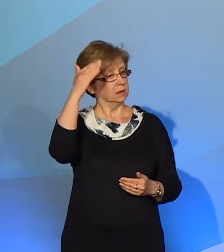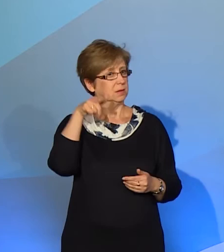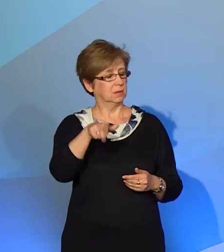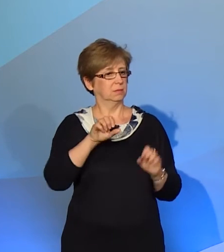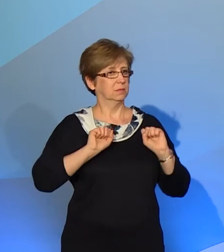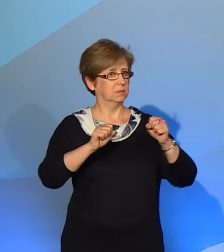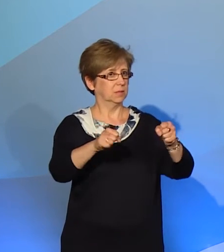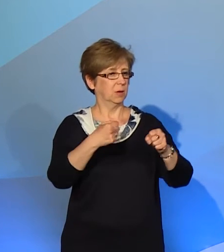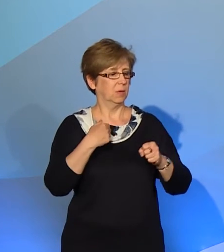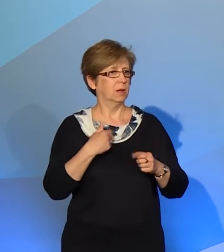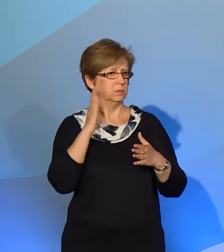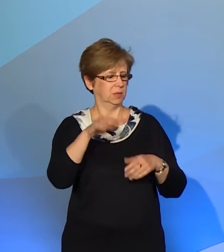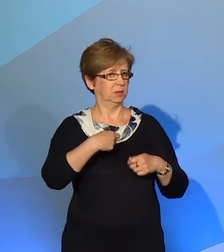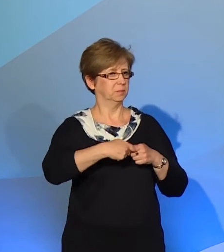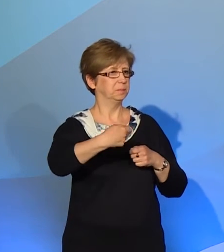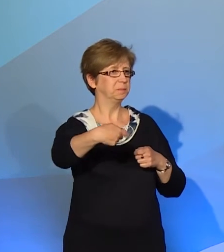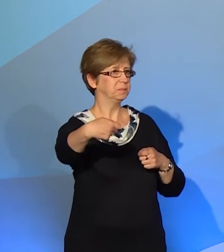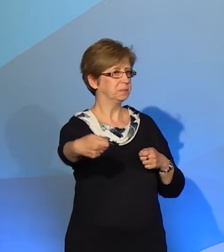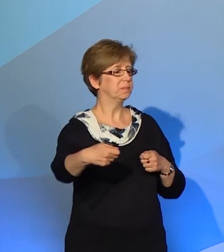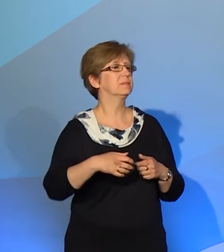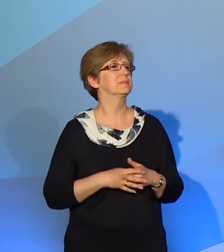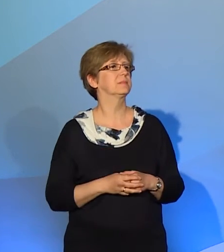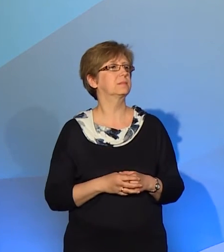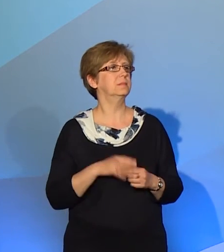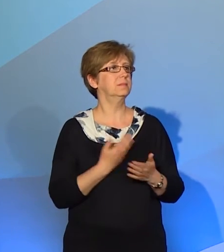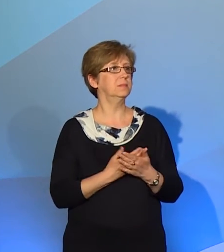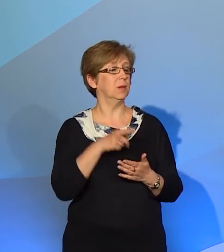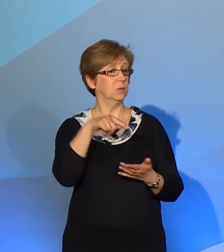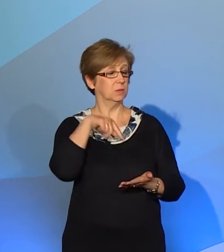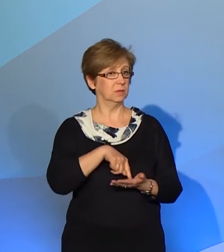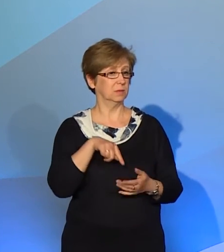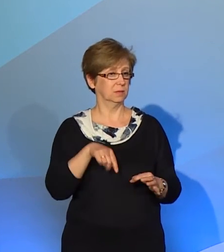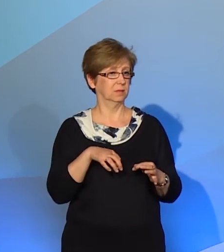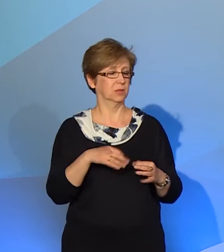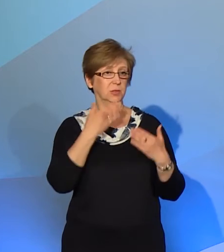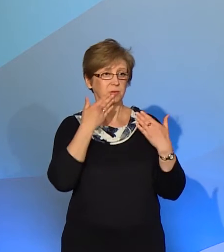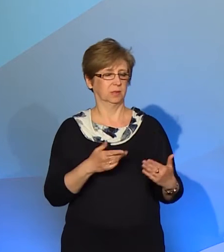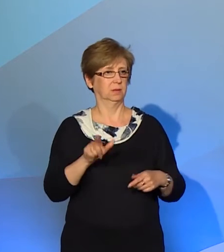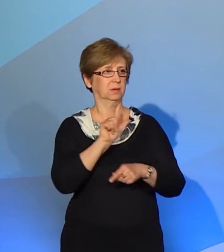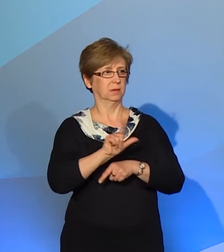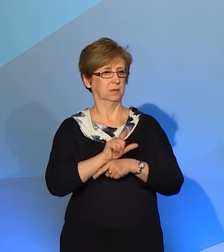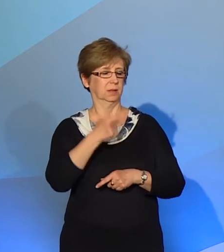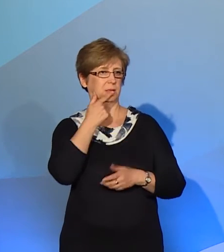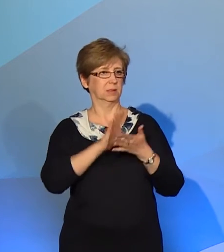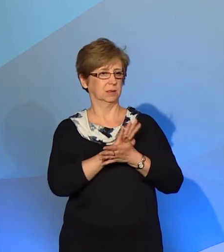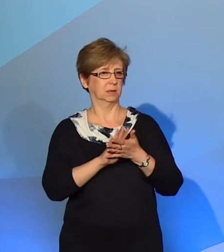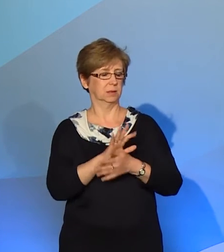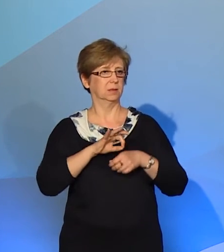może być kontynuowana, powinna być kontynuowana, bo to tutaj, na przykład dzięki tym lektoratom, które wprowadził na uniwersytet